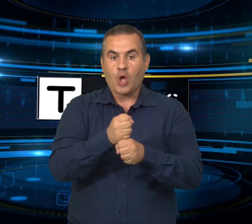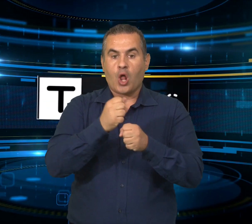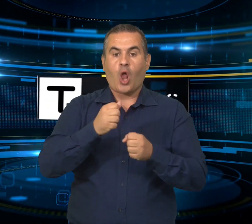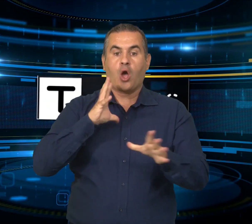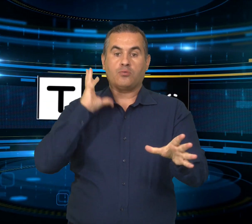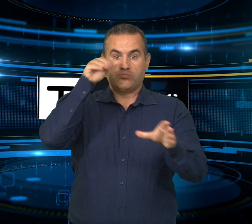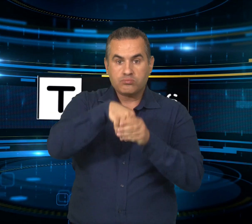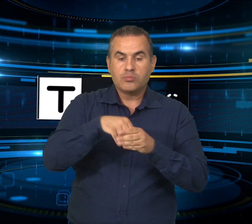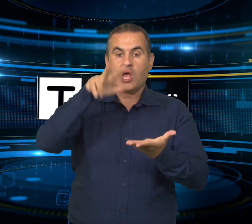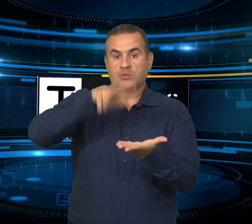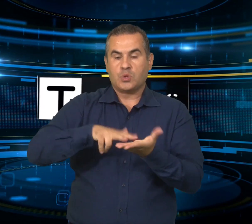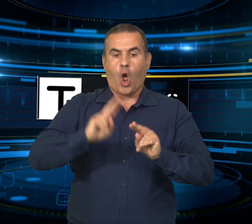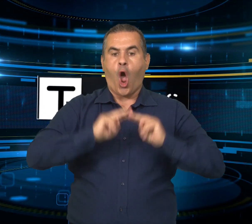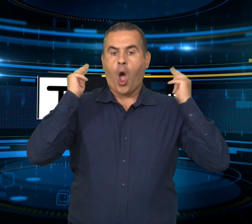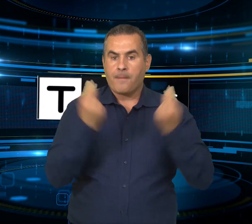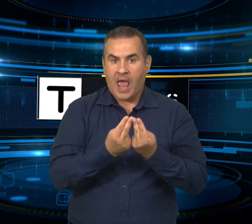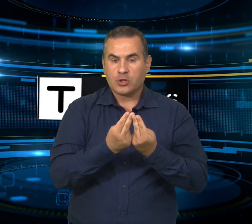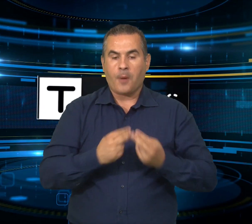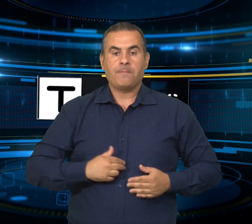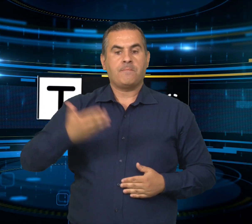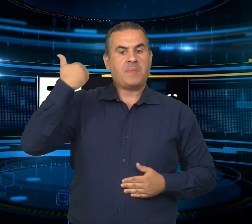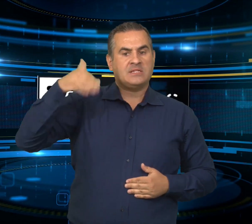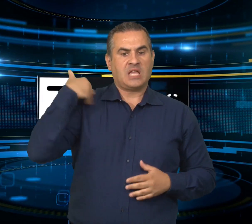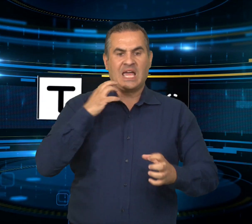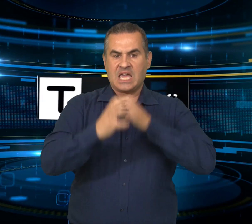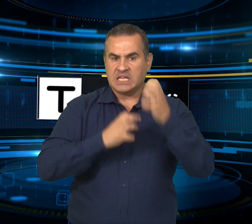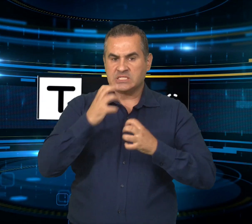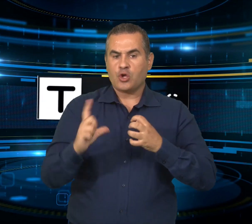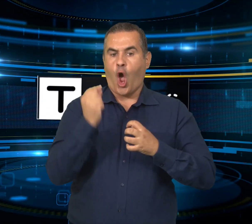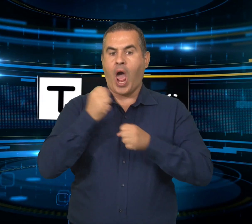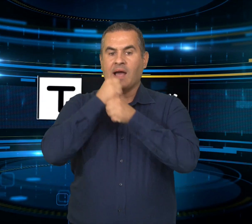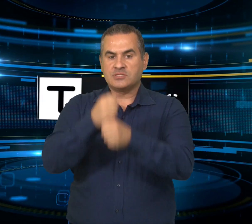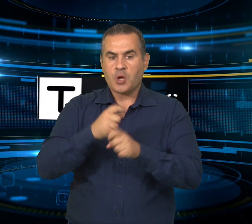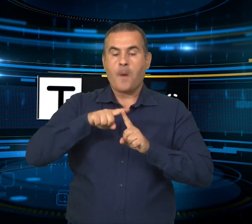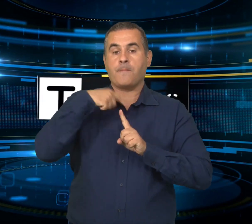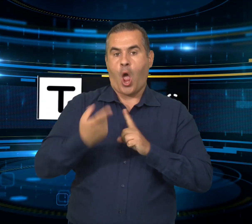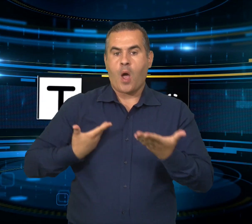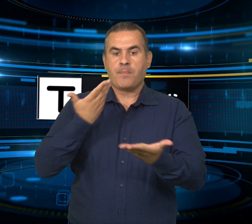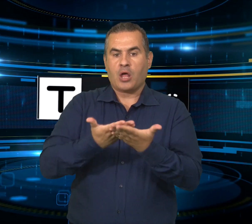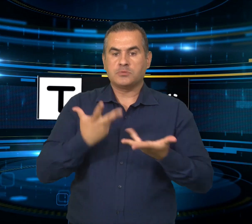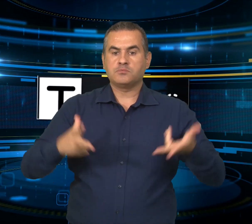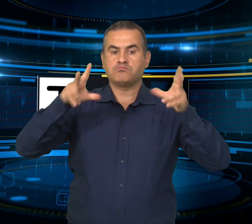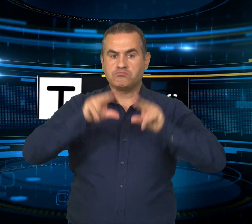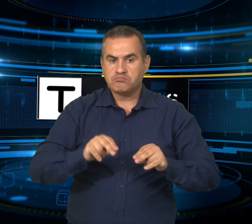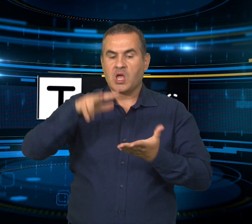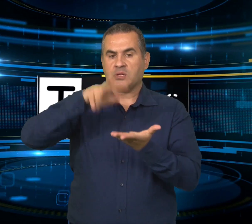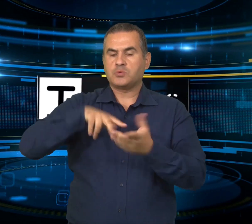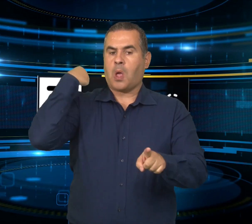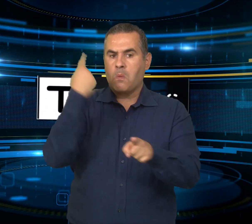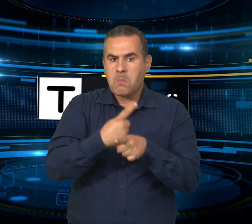carica prima della crisi per gli assessori che hanno cambiato delega Tra questi Maria Bonaria Zedda, vice sindaca Luca Faeda al bilancio, Antonio Franceschi